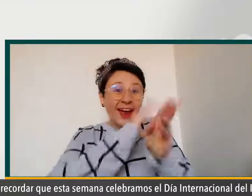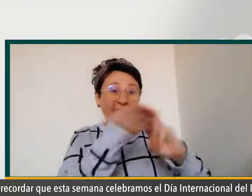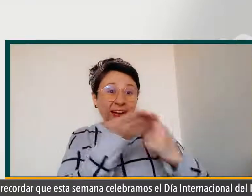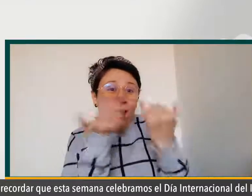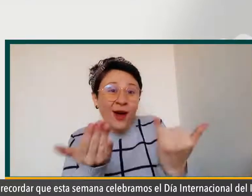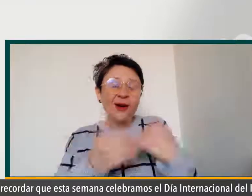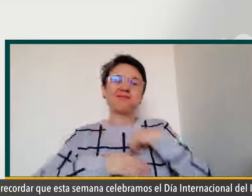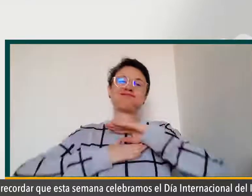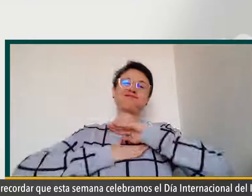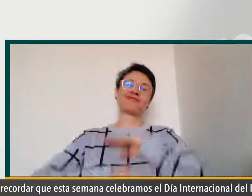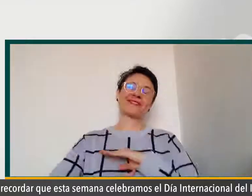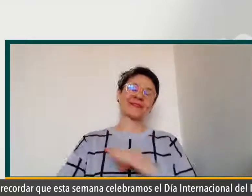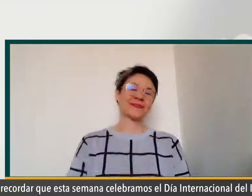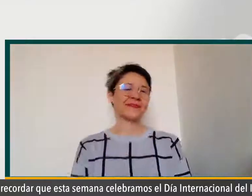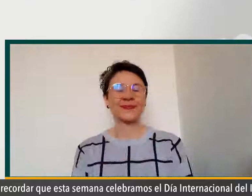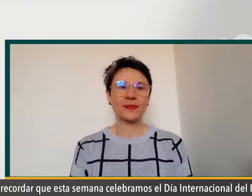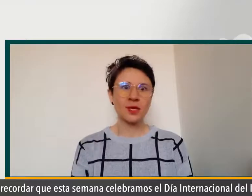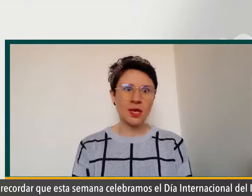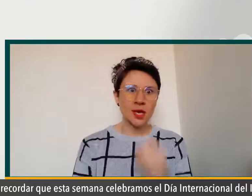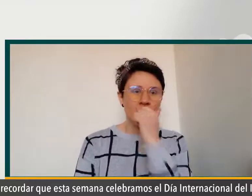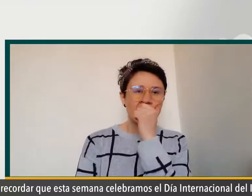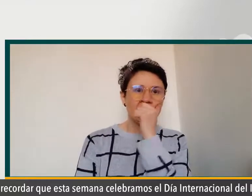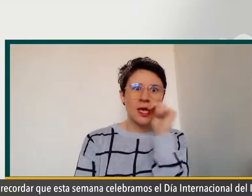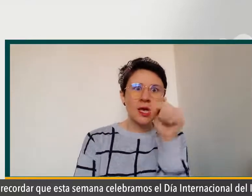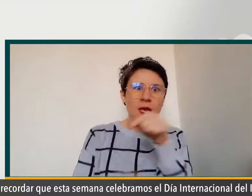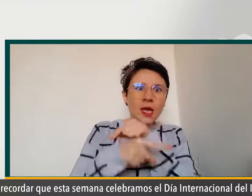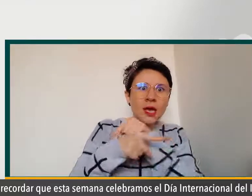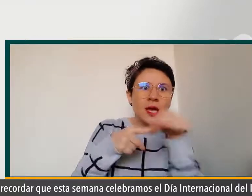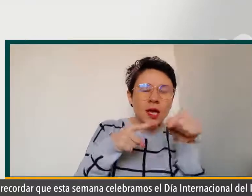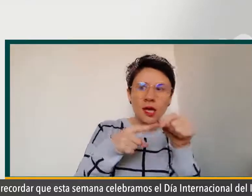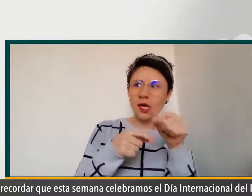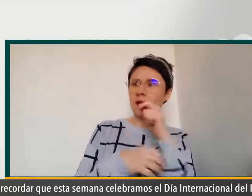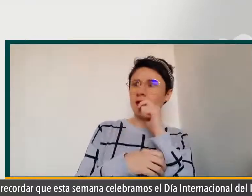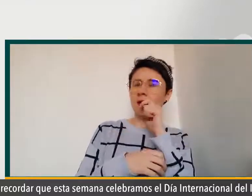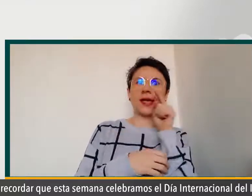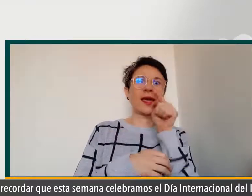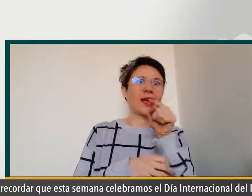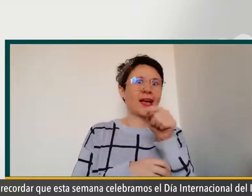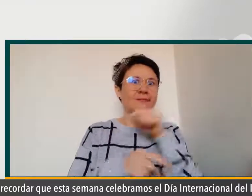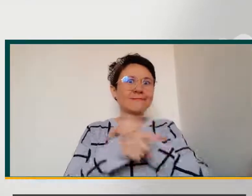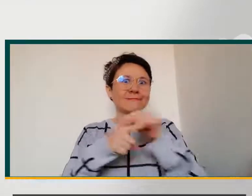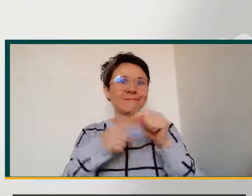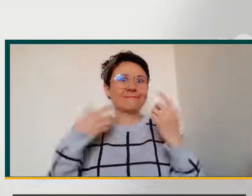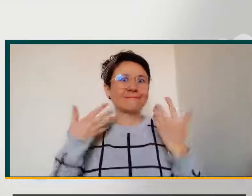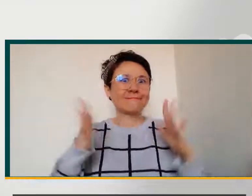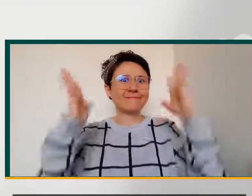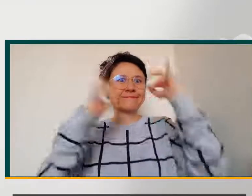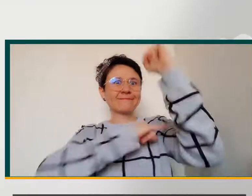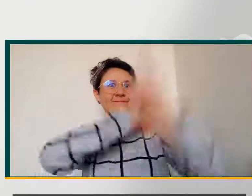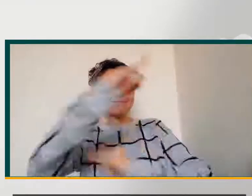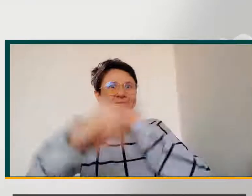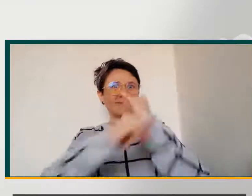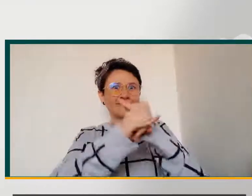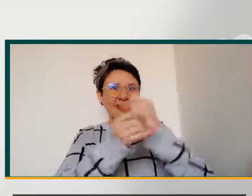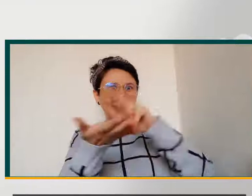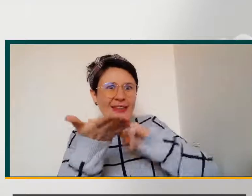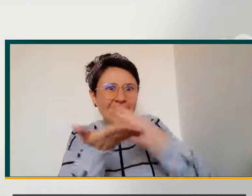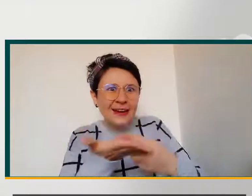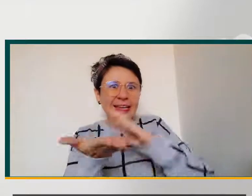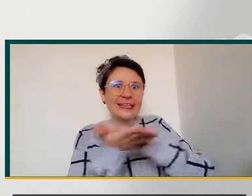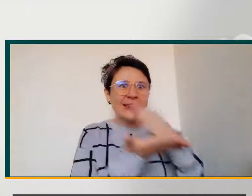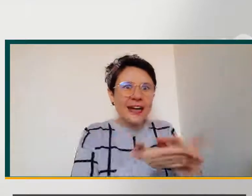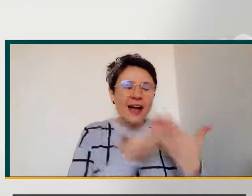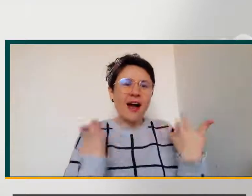recordar que esta semana celebramos el día internacional del intérprete y el traductor. Así que, en honor a ellos, quiero